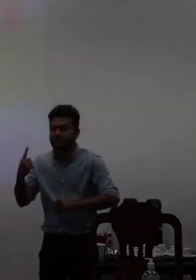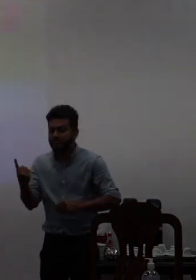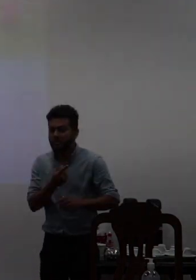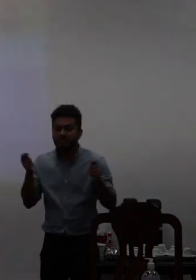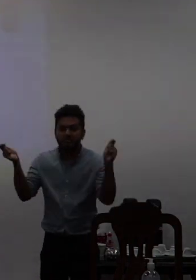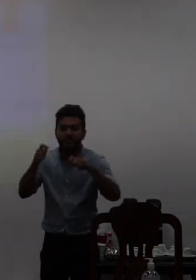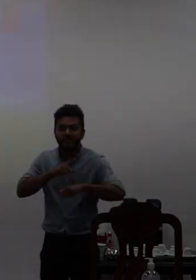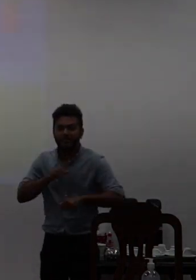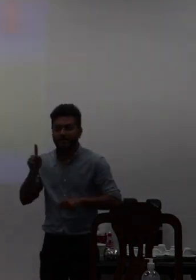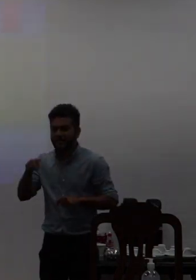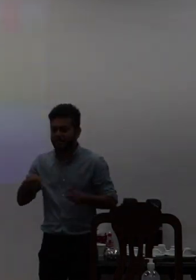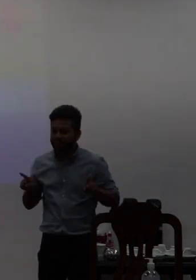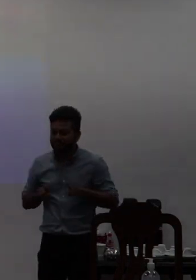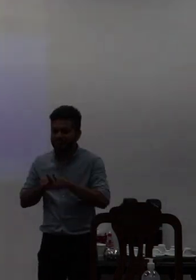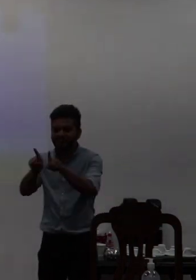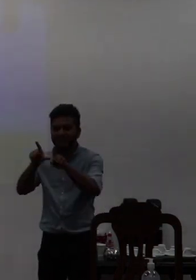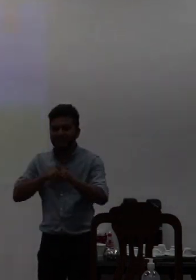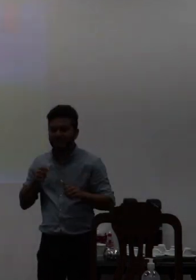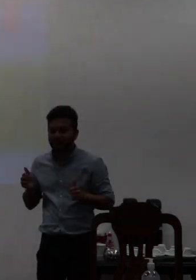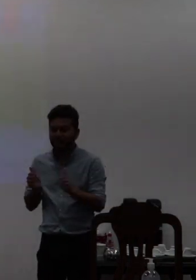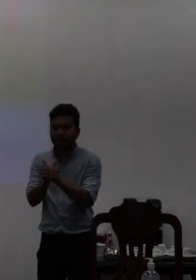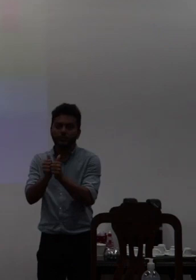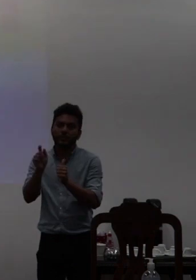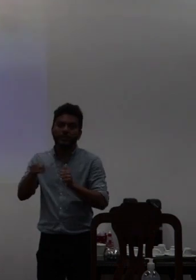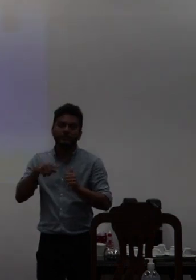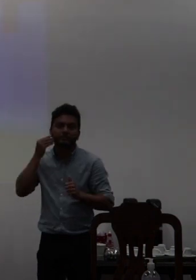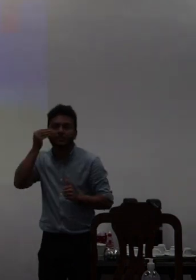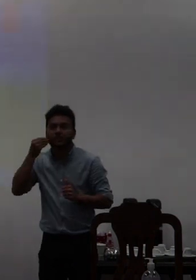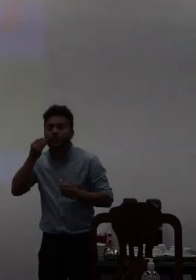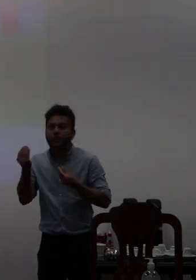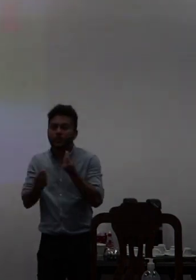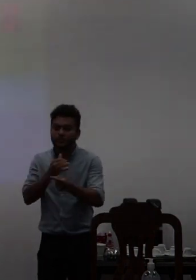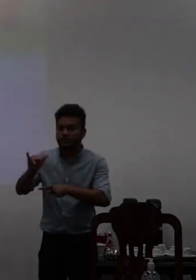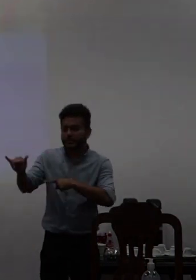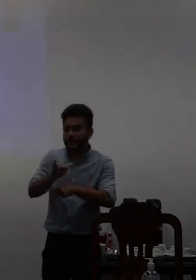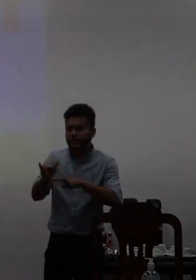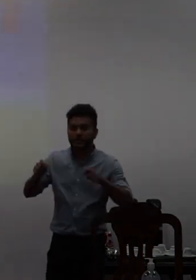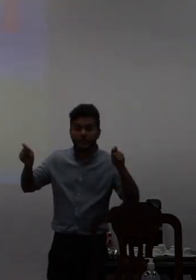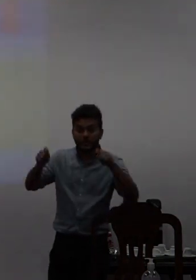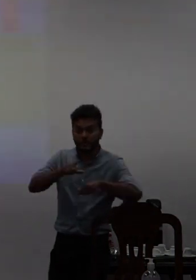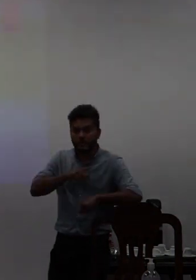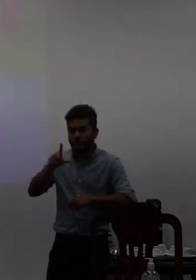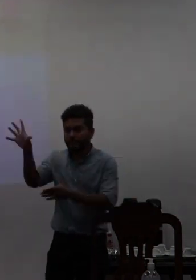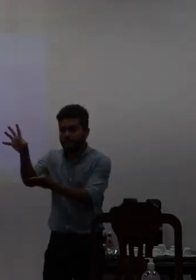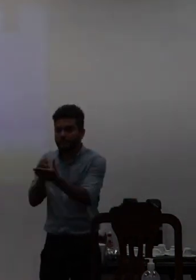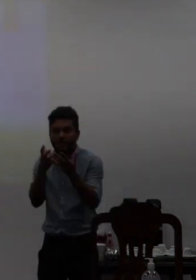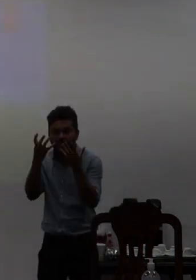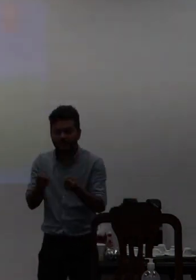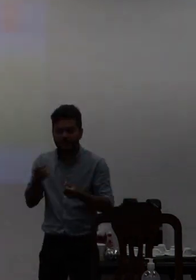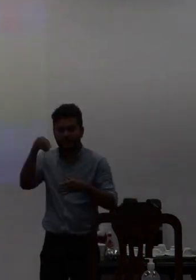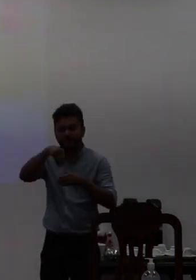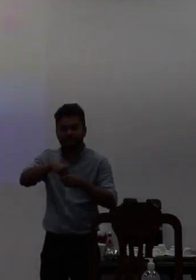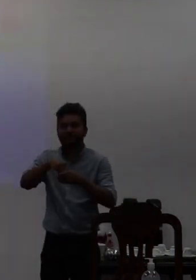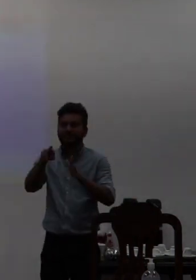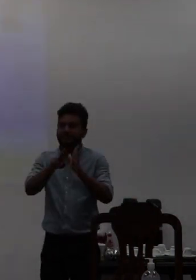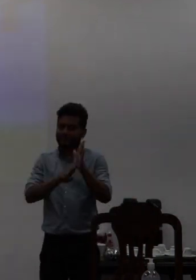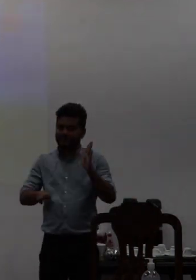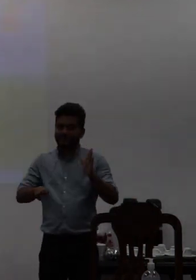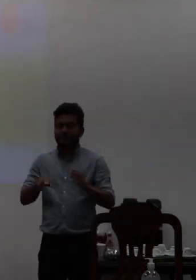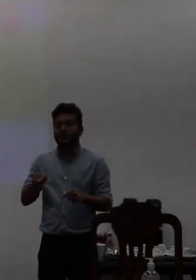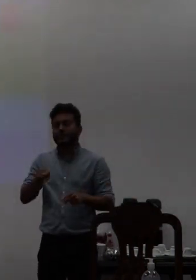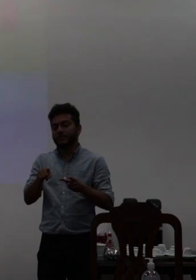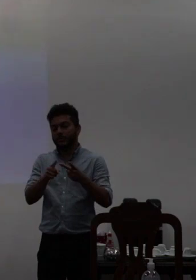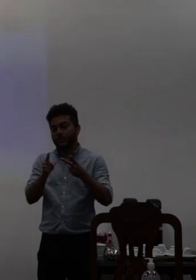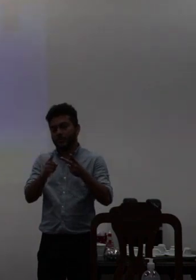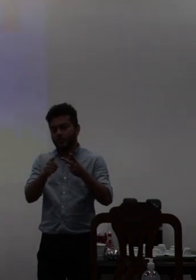ficasse mais próximo dessa experiência e ver que de forma a gente poderia trazer ela para dentro da universidade a outra